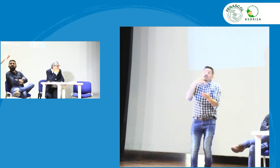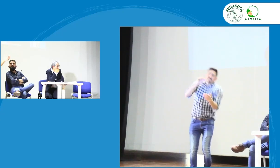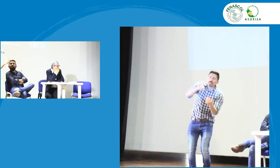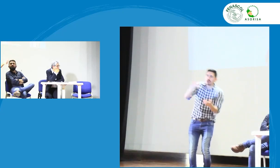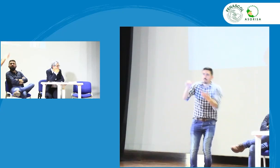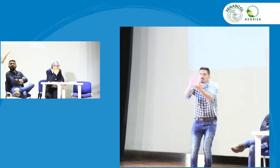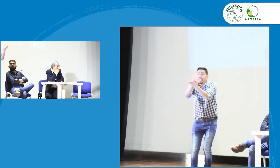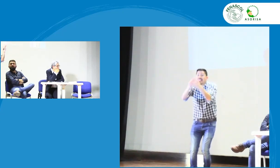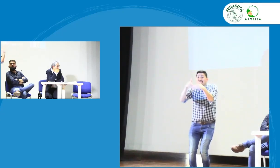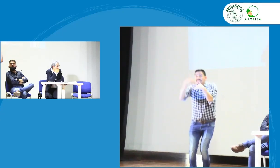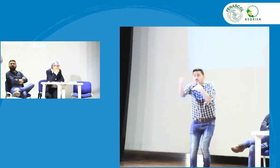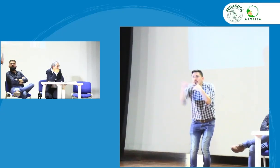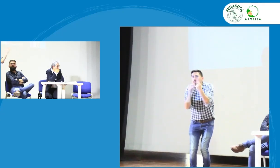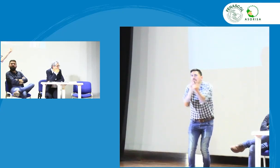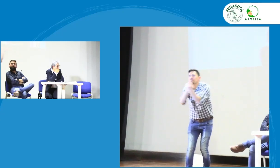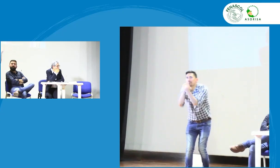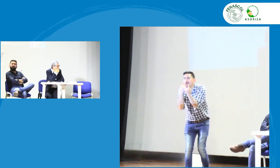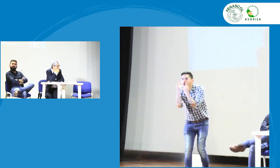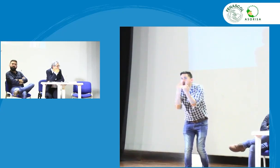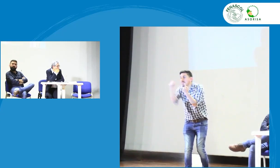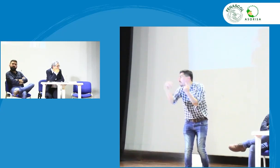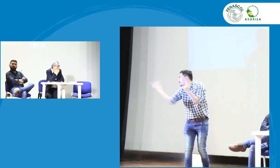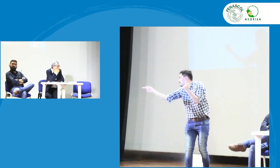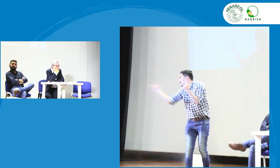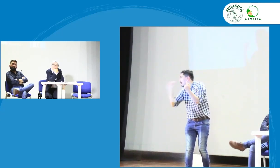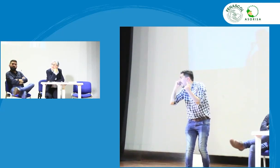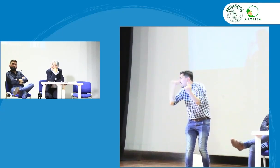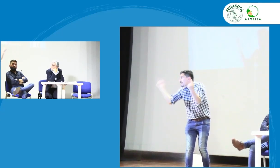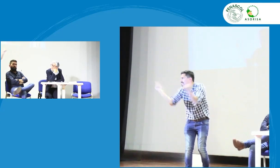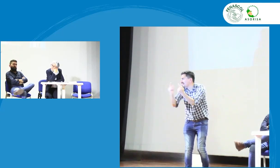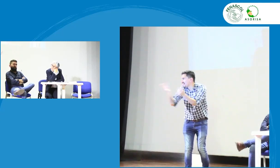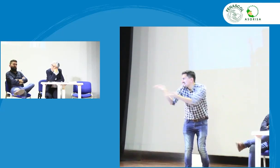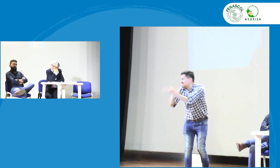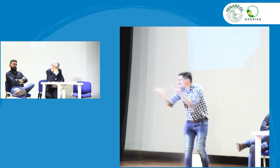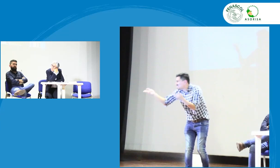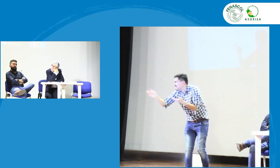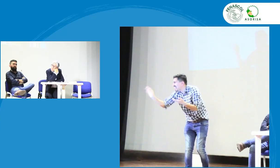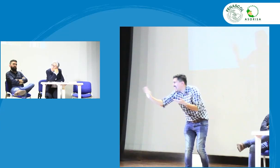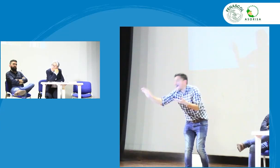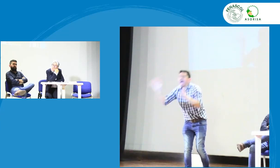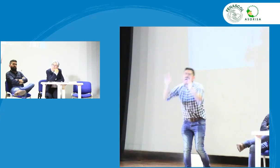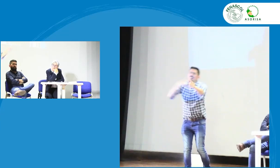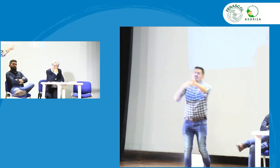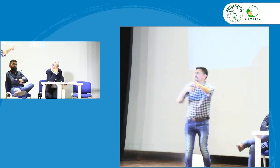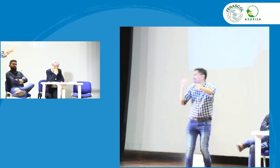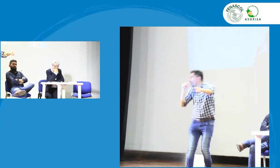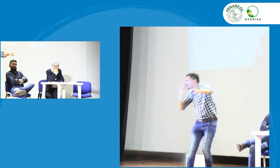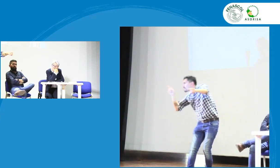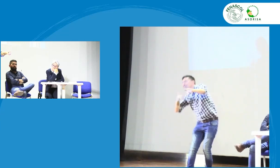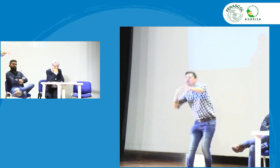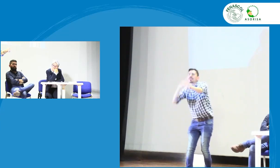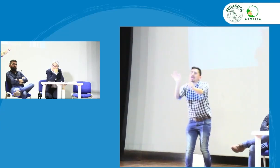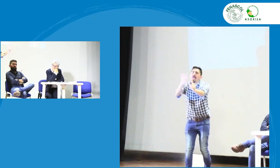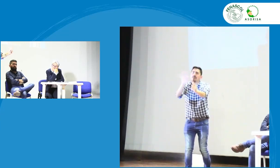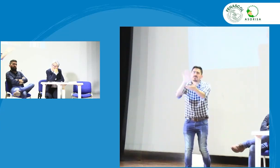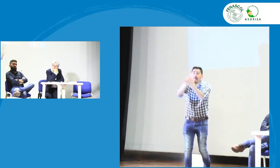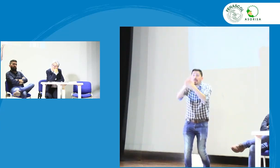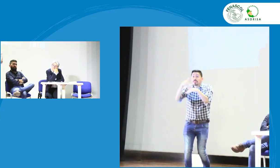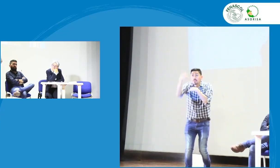ok perfecto sea sí o no más adelante si quieres hablamos personalmente también podemos hablar con Henry Henry